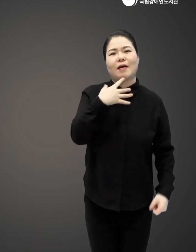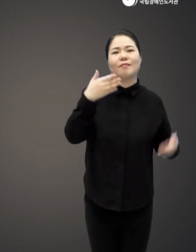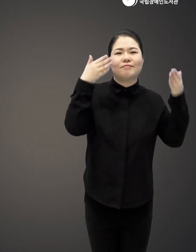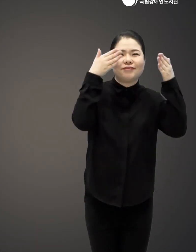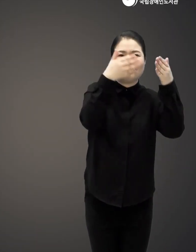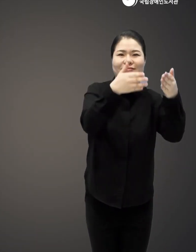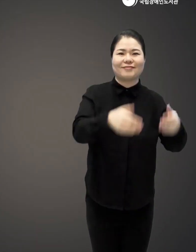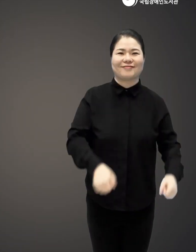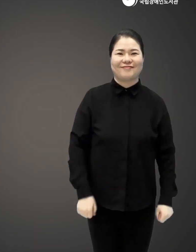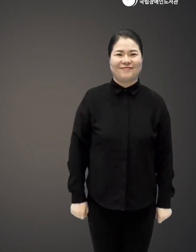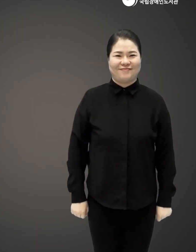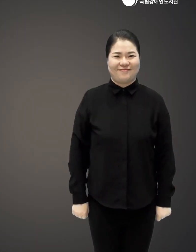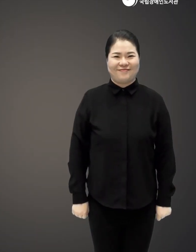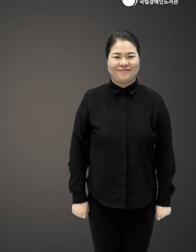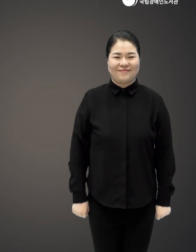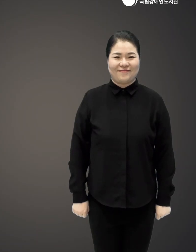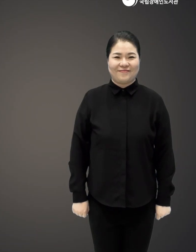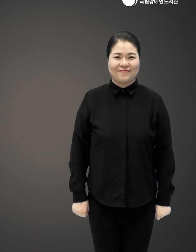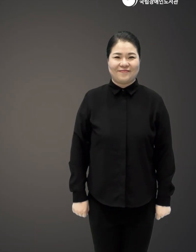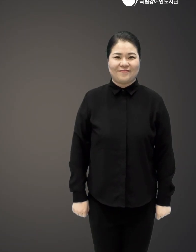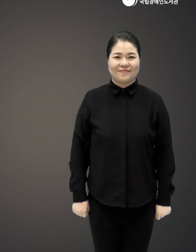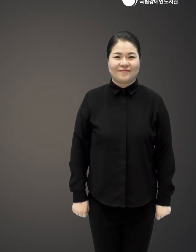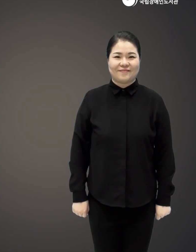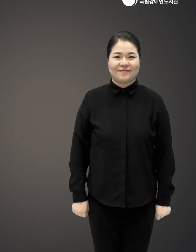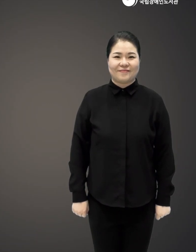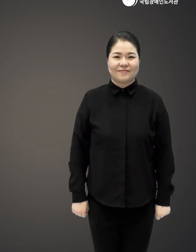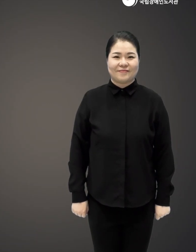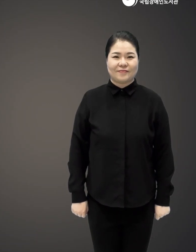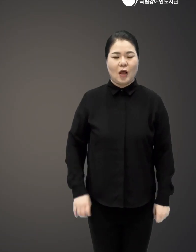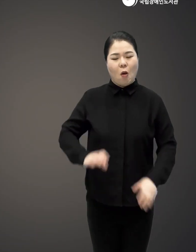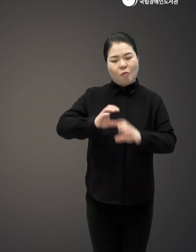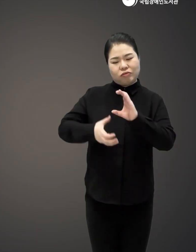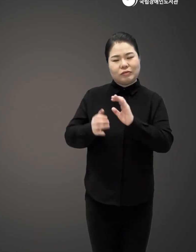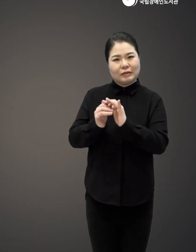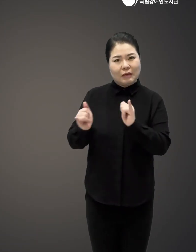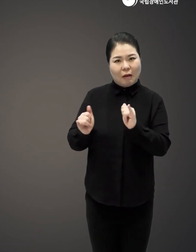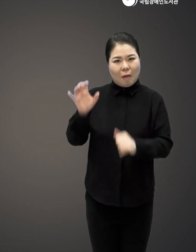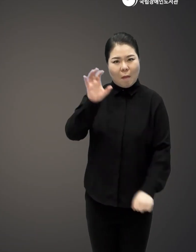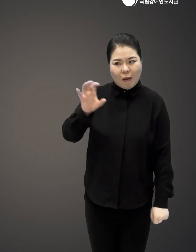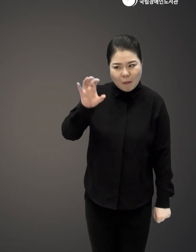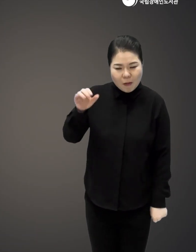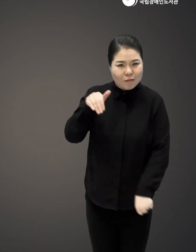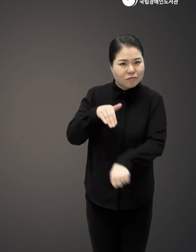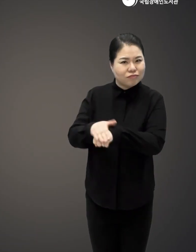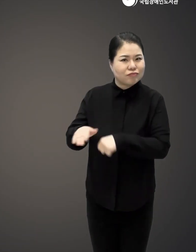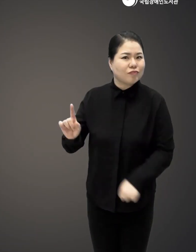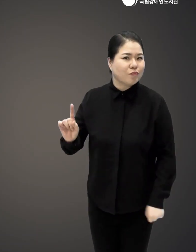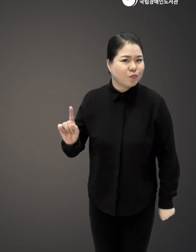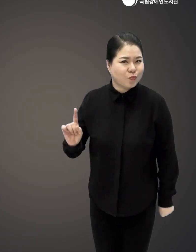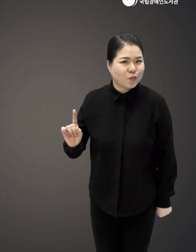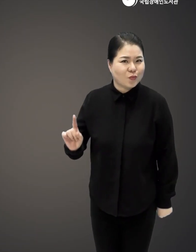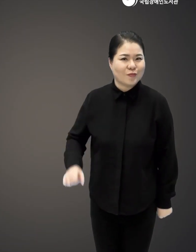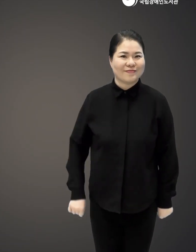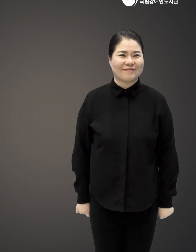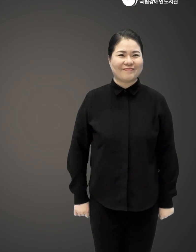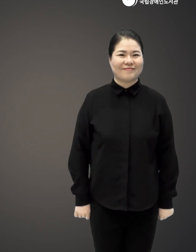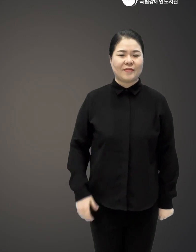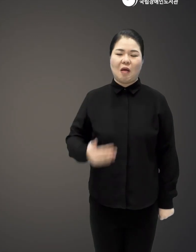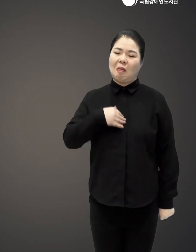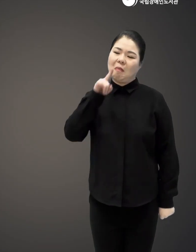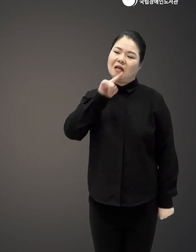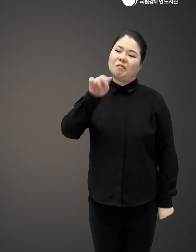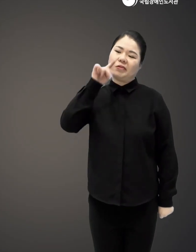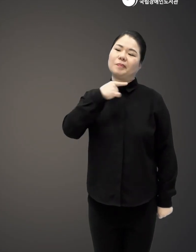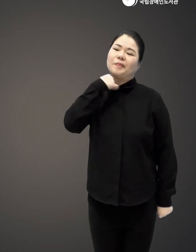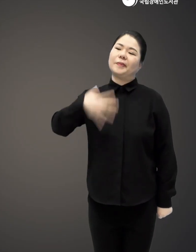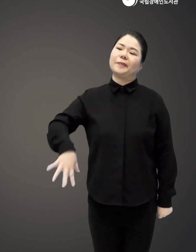중점을 두고 고민한다는 거죠 불통을 겪는 사람들의 가장 흔한 레파토리가요 내가